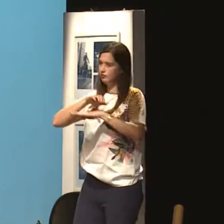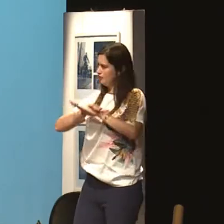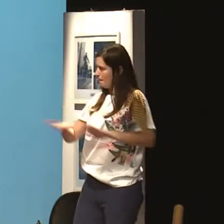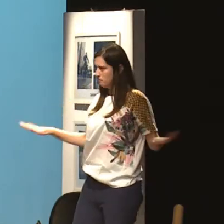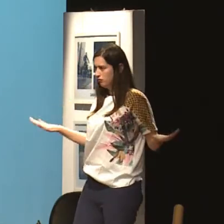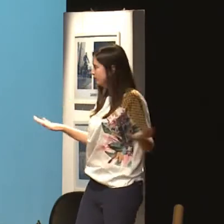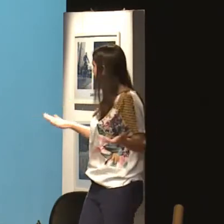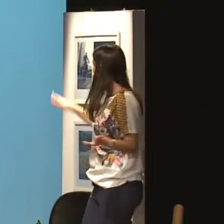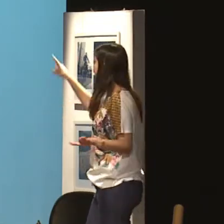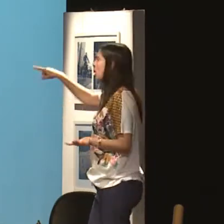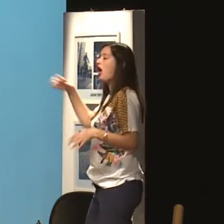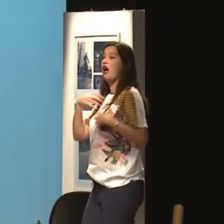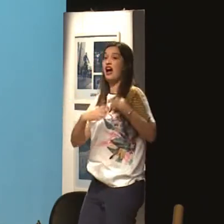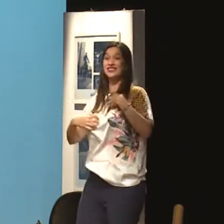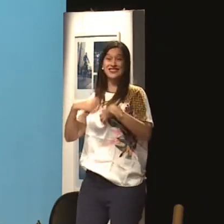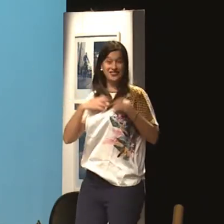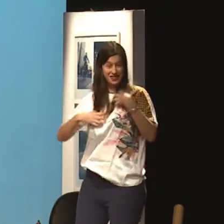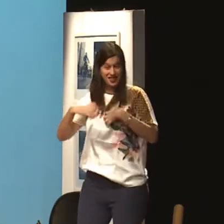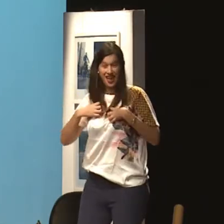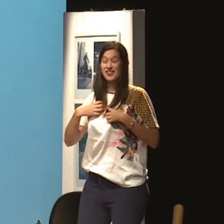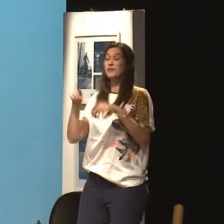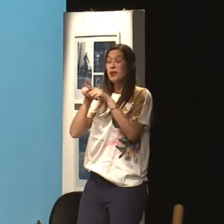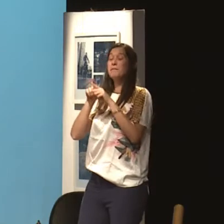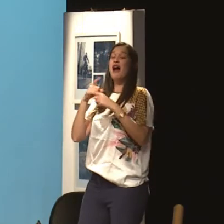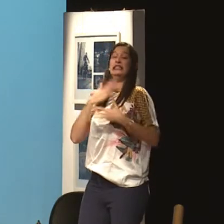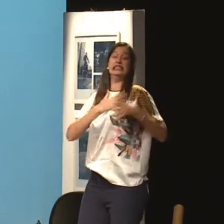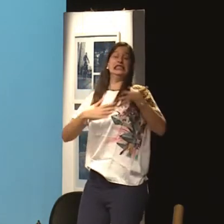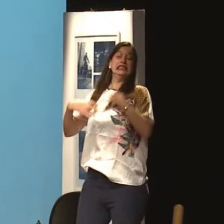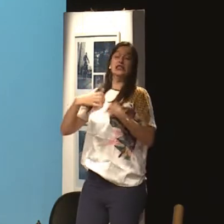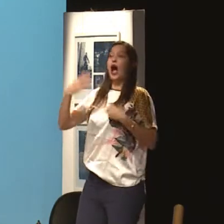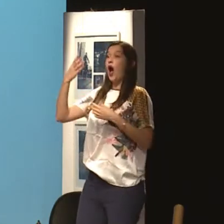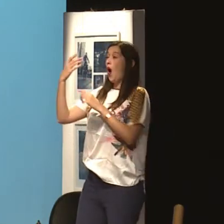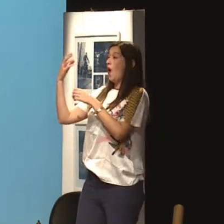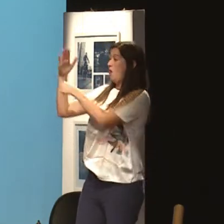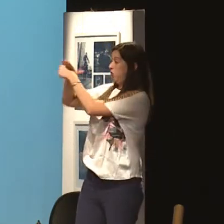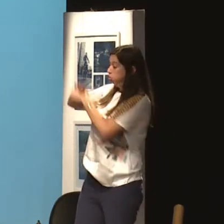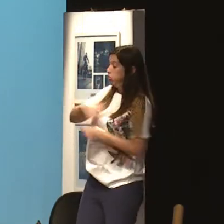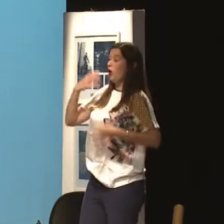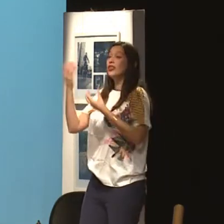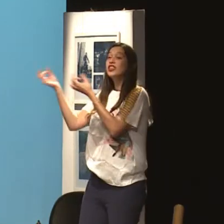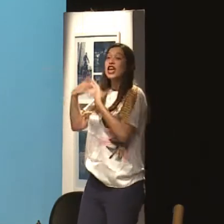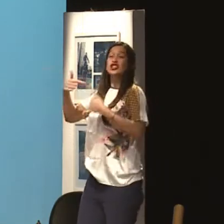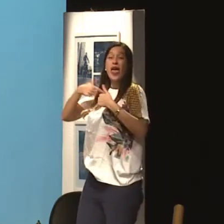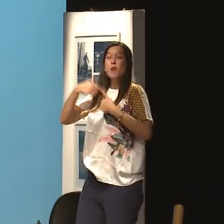A autoestima, elas não têm. Elas vivem angustiadas, se sentem